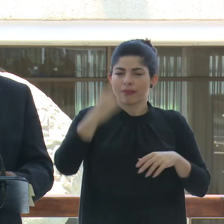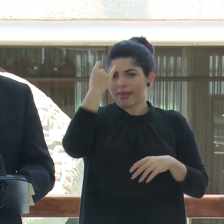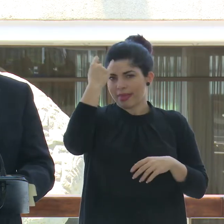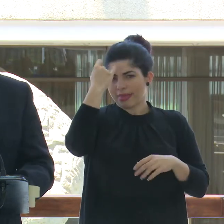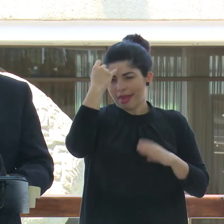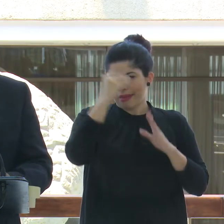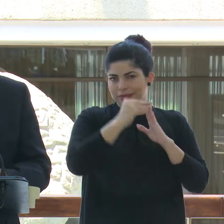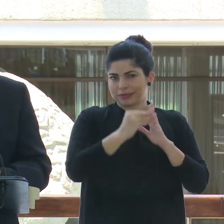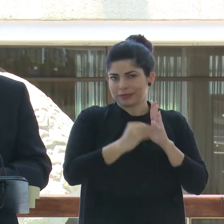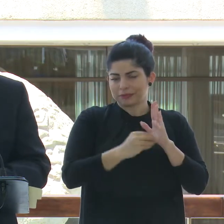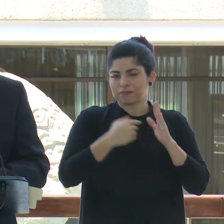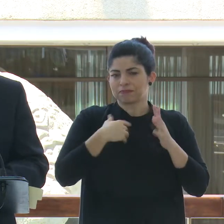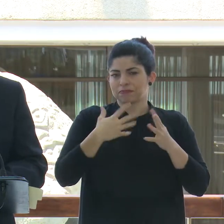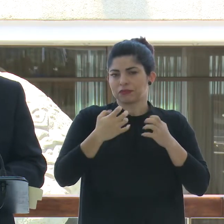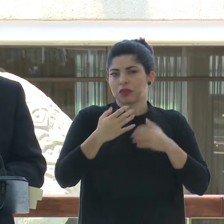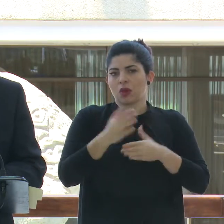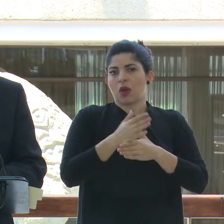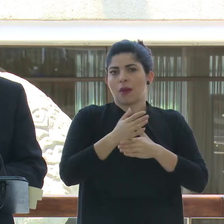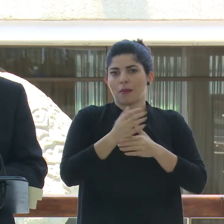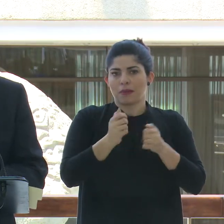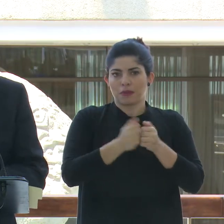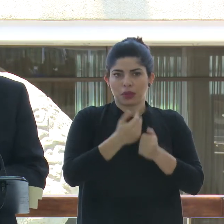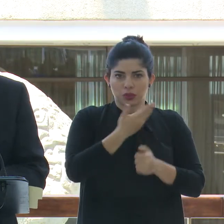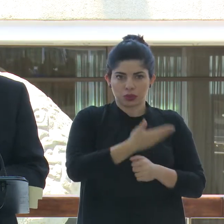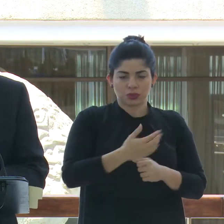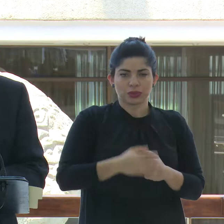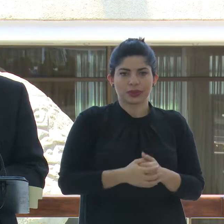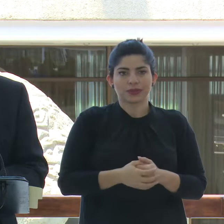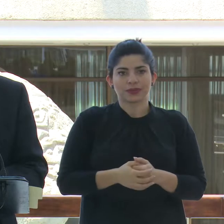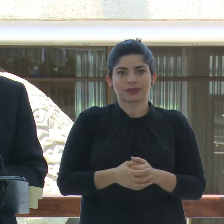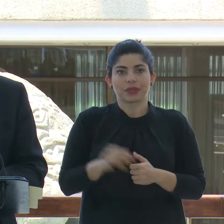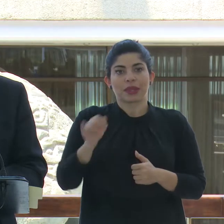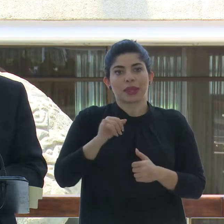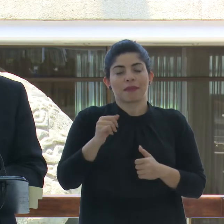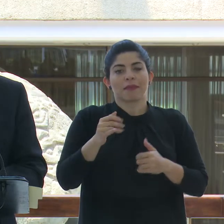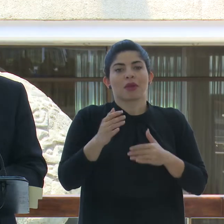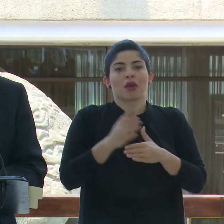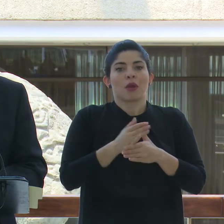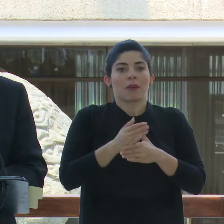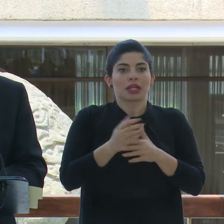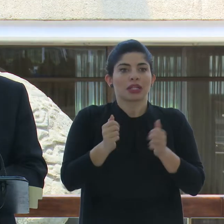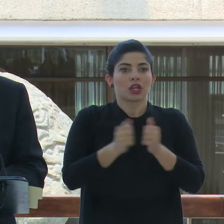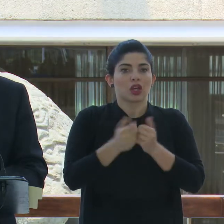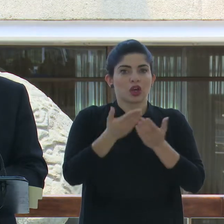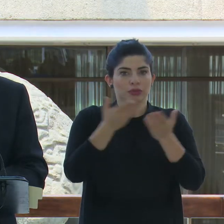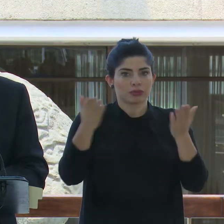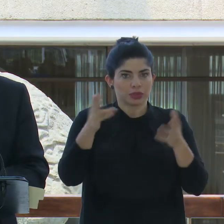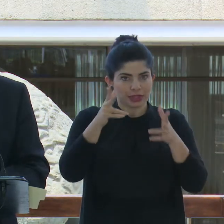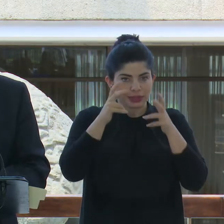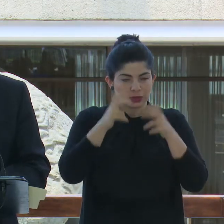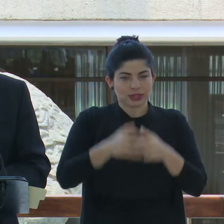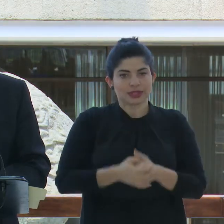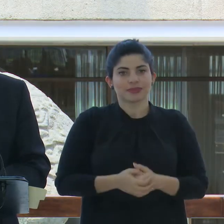presidente, que quiero compartir con usted y con quienes nos escuchan.